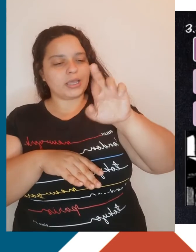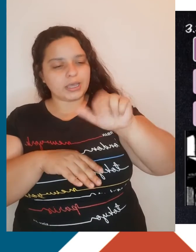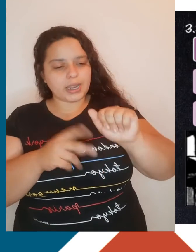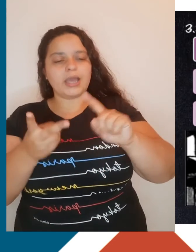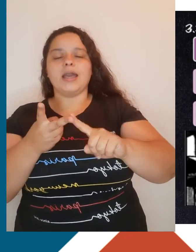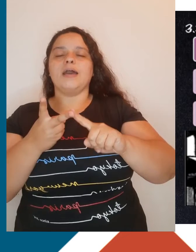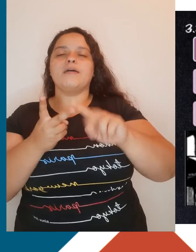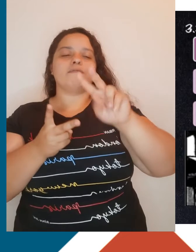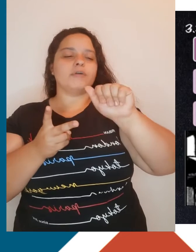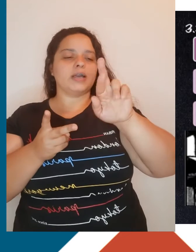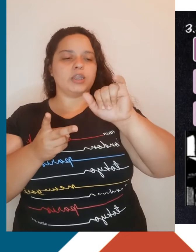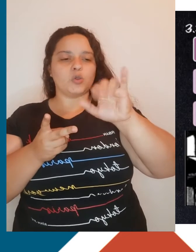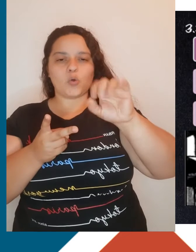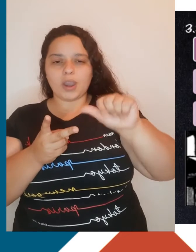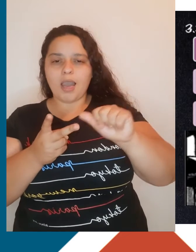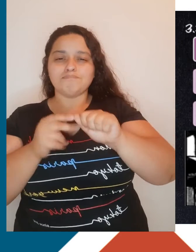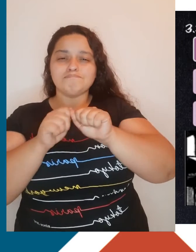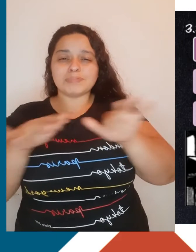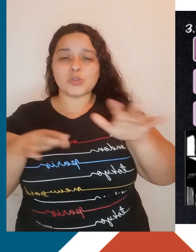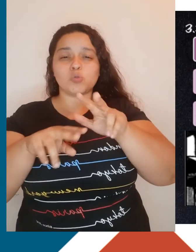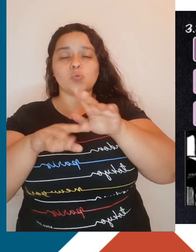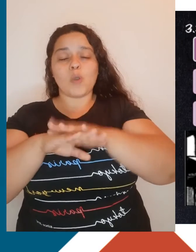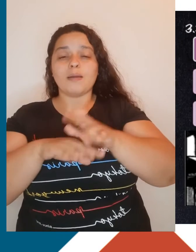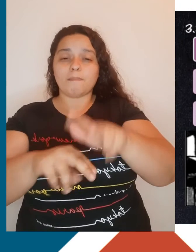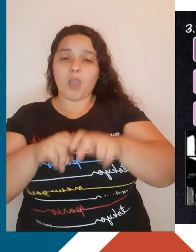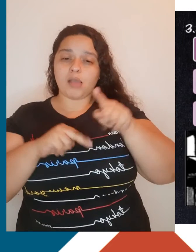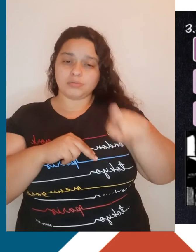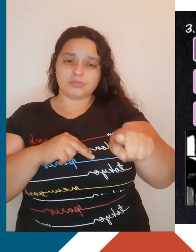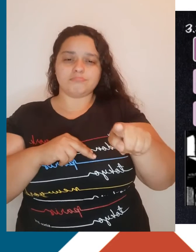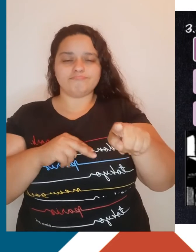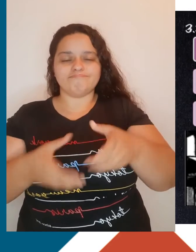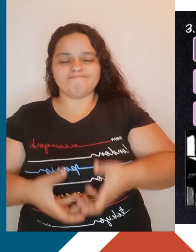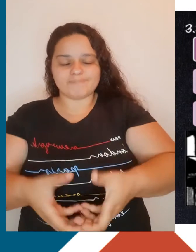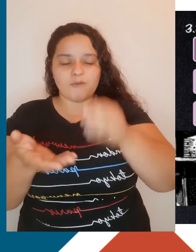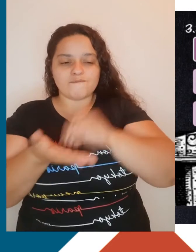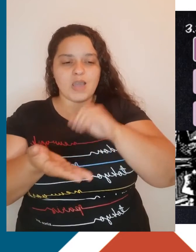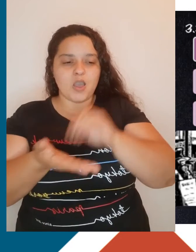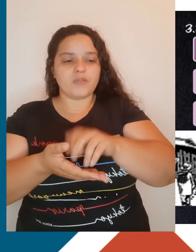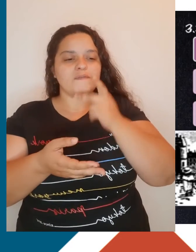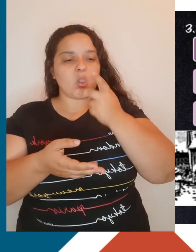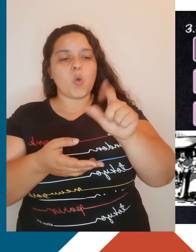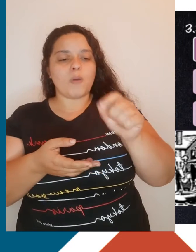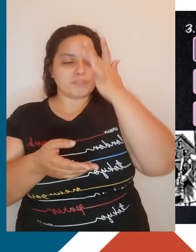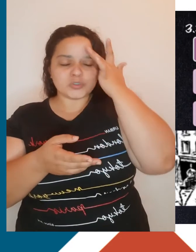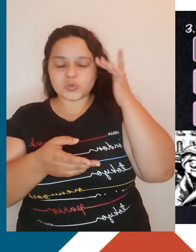escritos de início do século XIX na Inglaterra diziam que a situação da classe operária era assustadora.